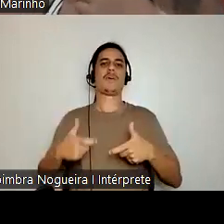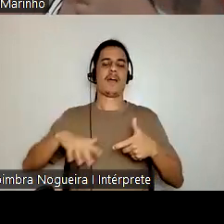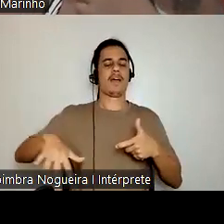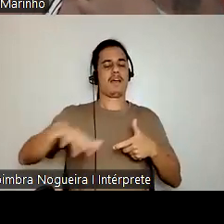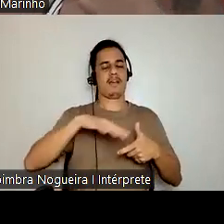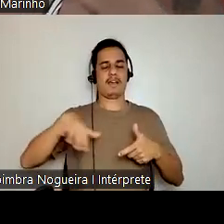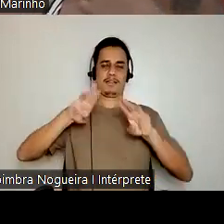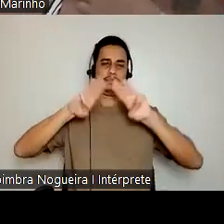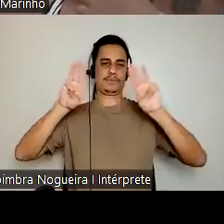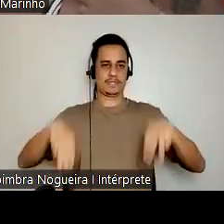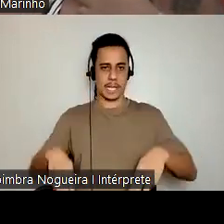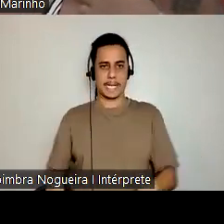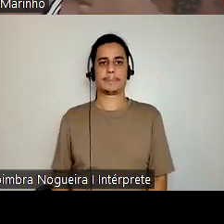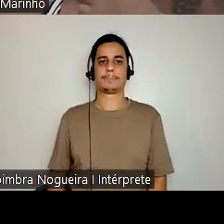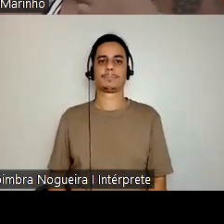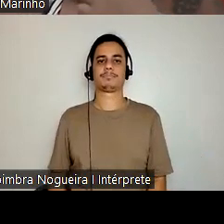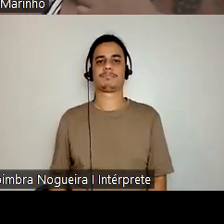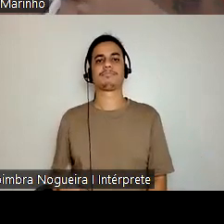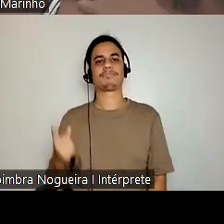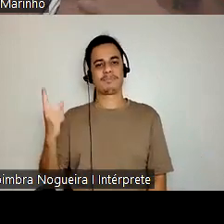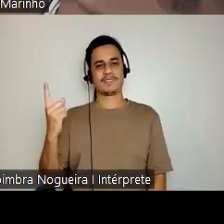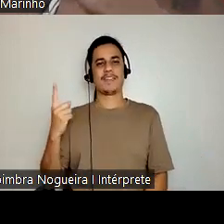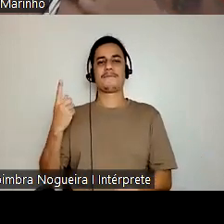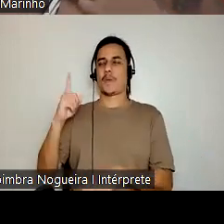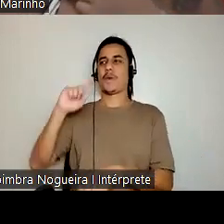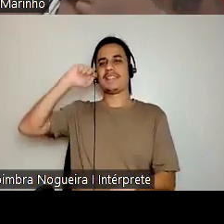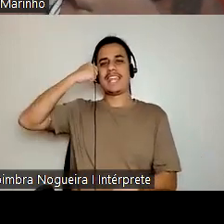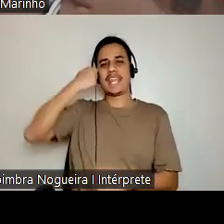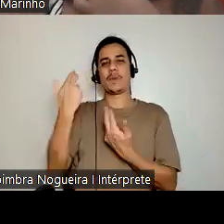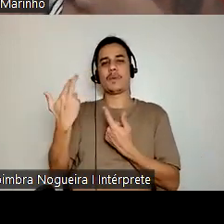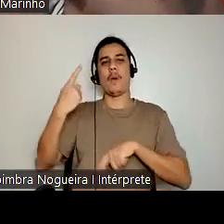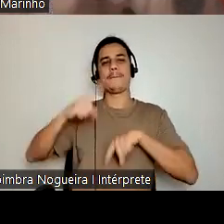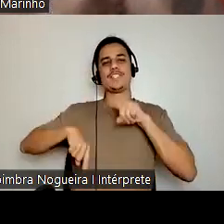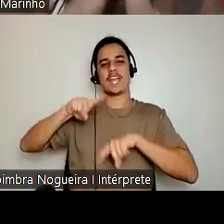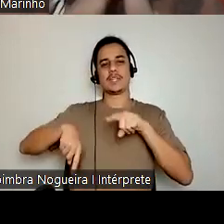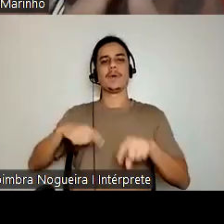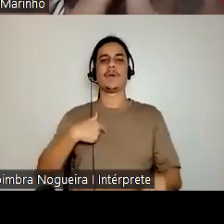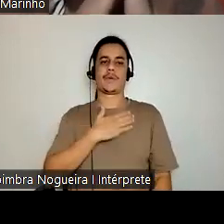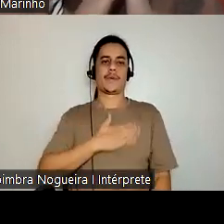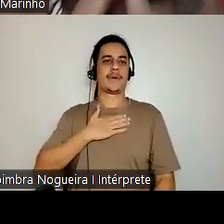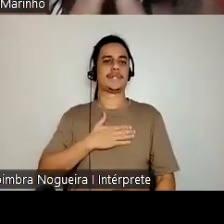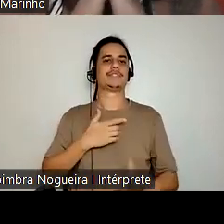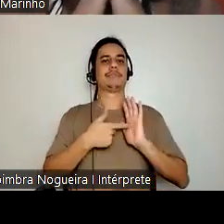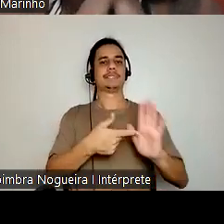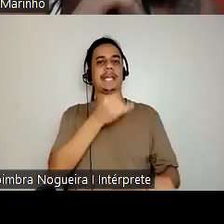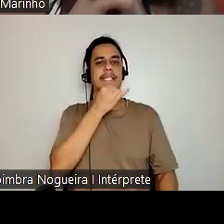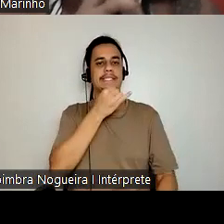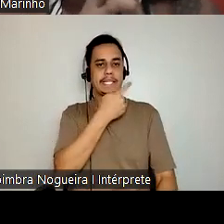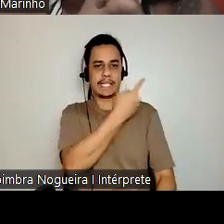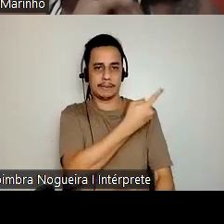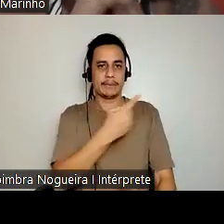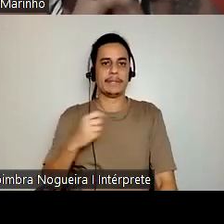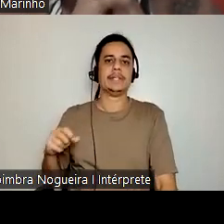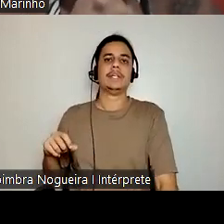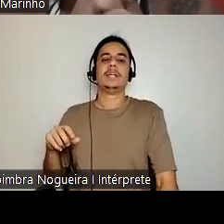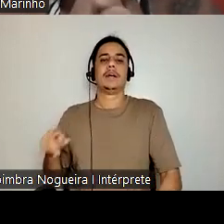aí, pensando nessa objetificação da negritude, eu gosto muito de trazer o exemplo de Sartes Bartman. Não sei se todo mundo conhece a